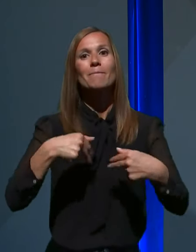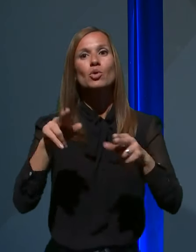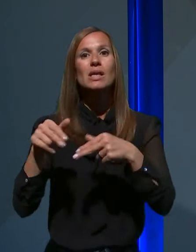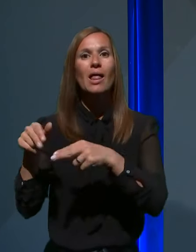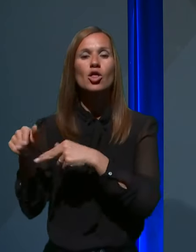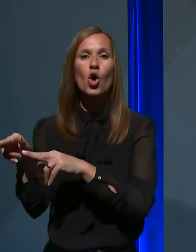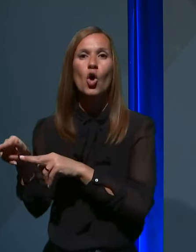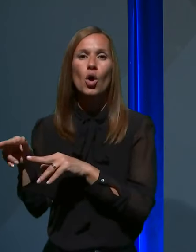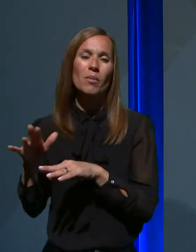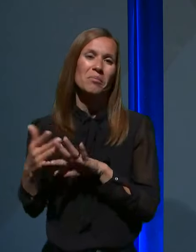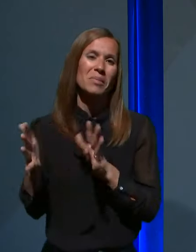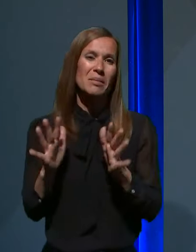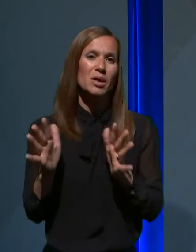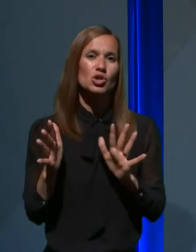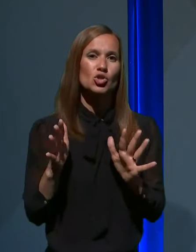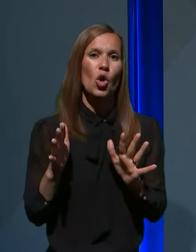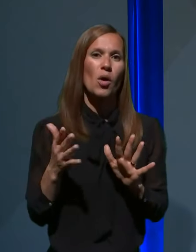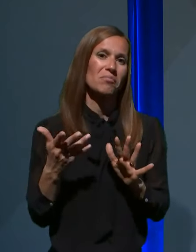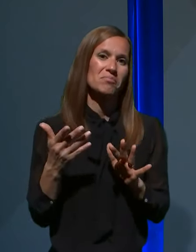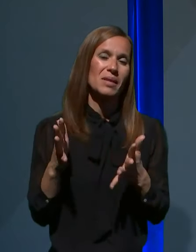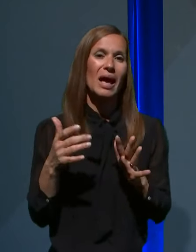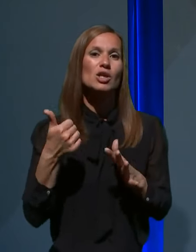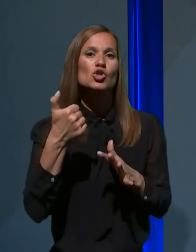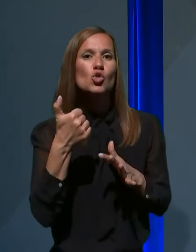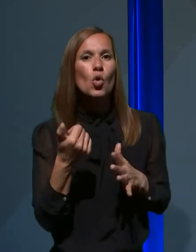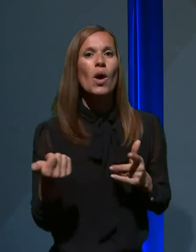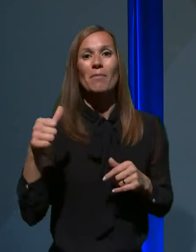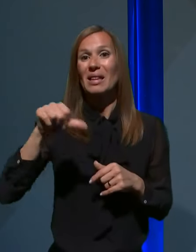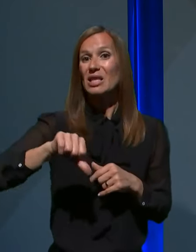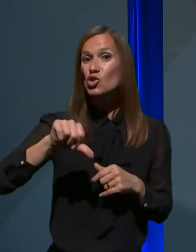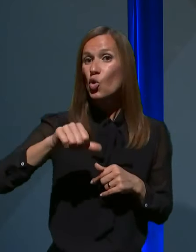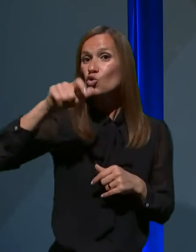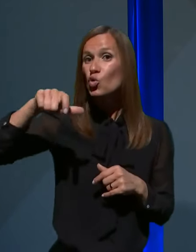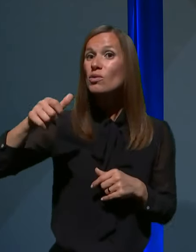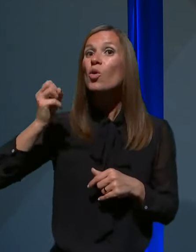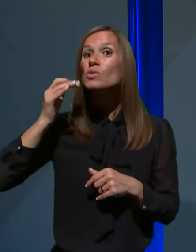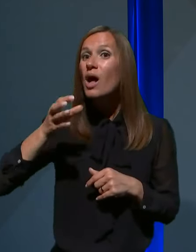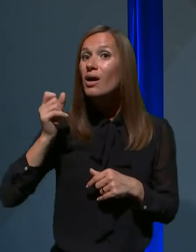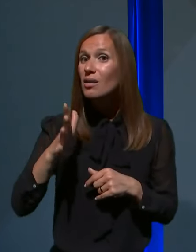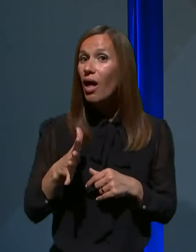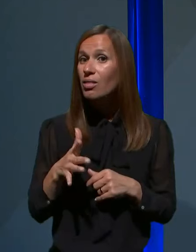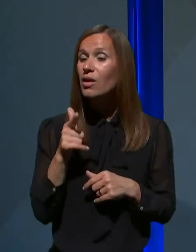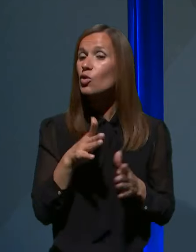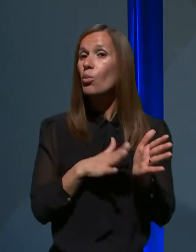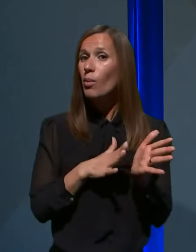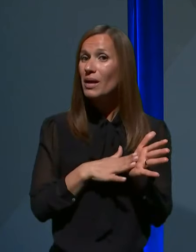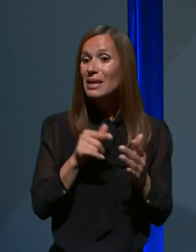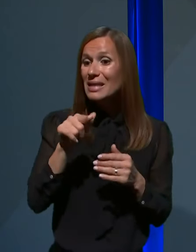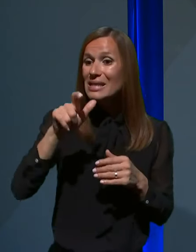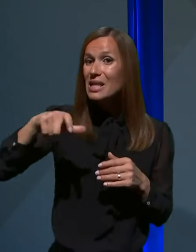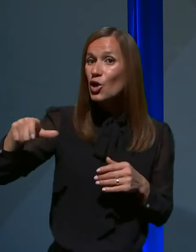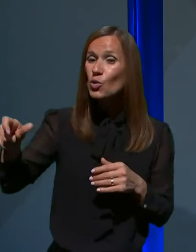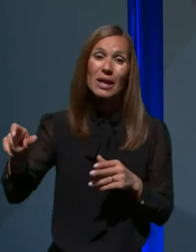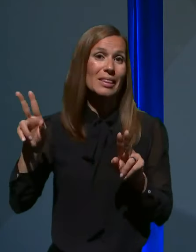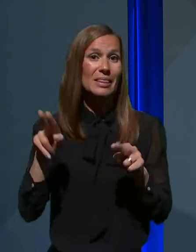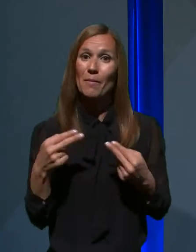približno nekaj sto ali celo tisoč ljudi na dan, ker pomeni, da za te ljudi pravzaprav ne